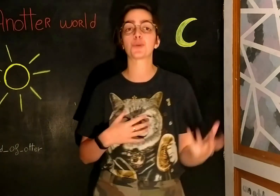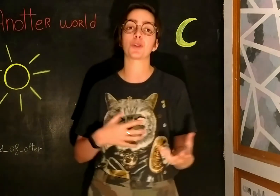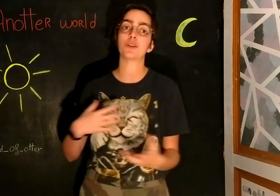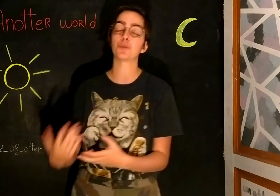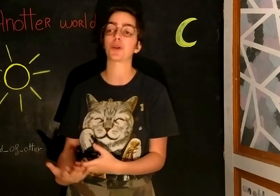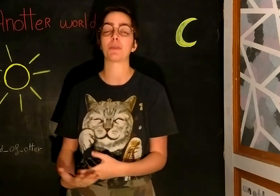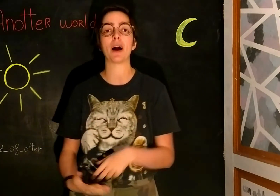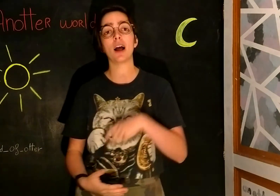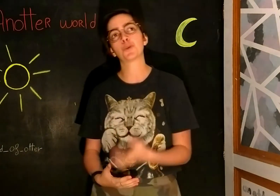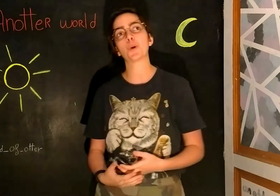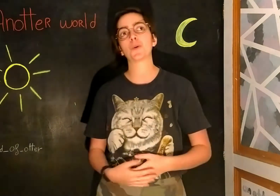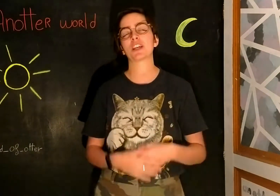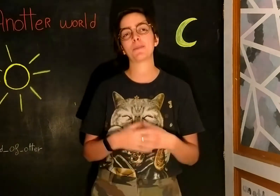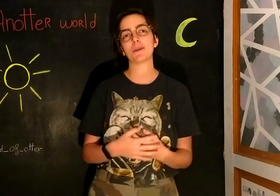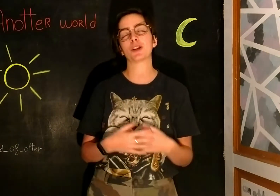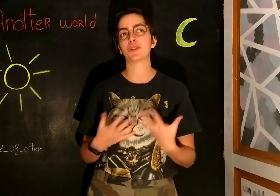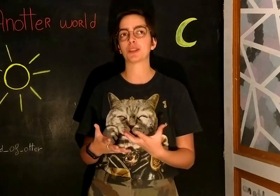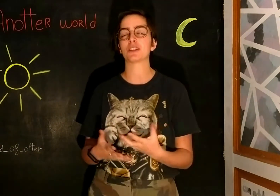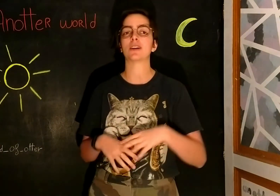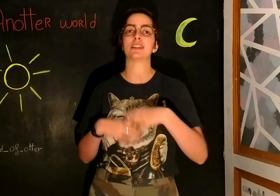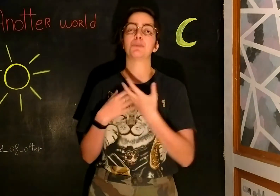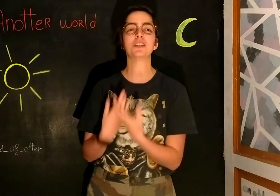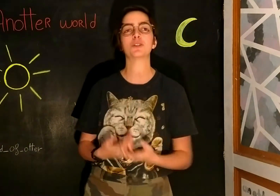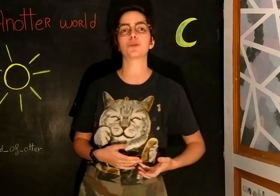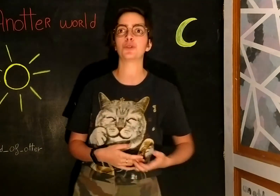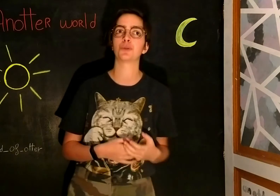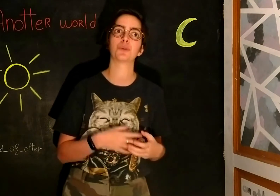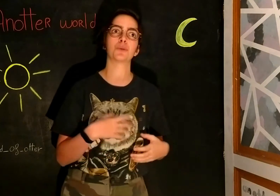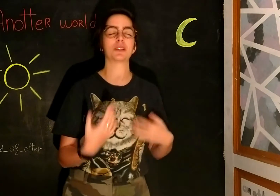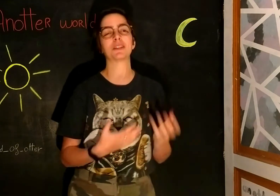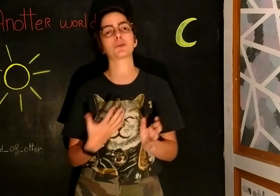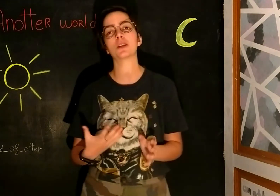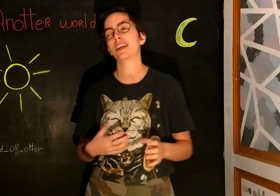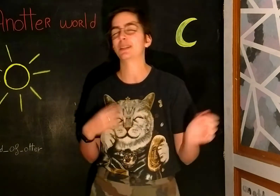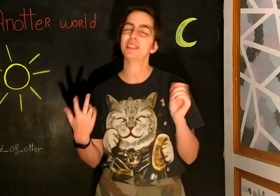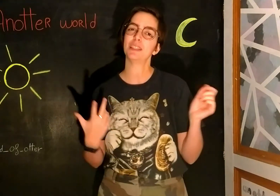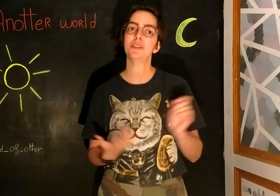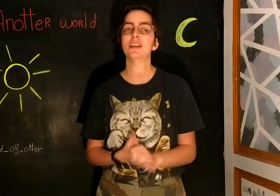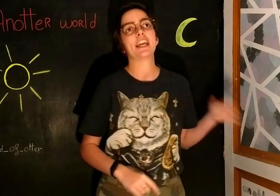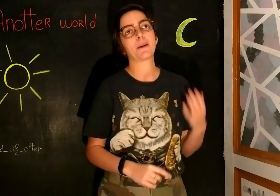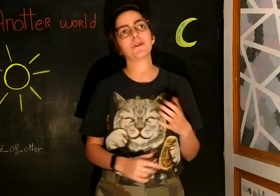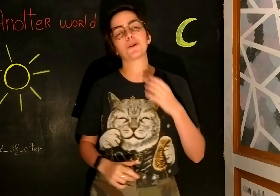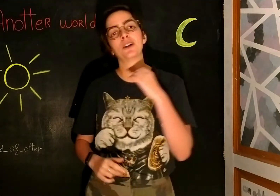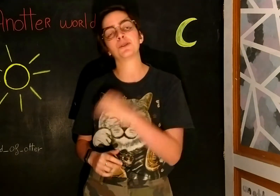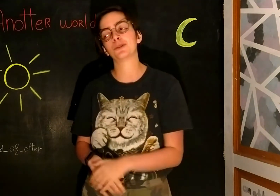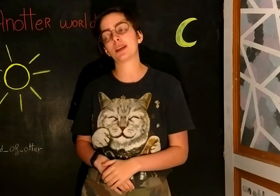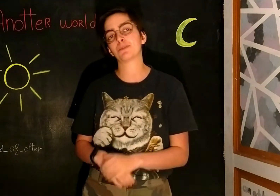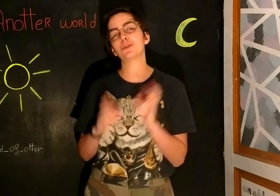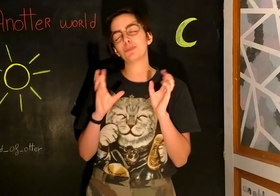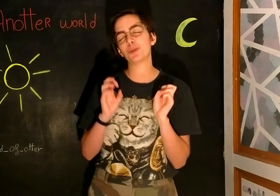Vous le prenez, vous le prenez pas. Je vous proposerai même dans la vidéo qui sort, des petites solutions, des petits trucs, des petits tips. Et après, on aura le deuxième plus